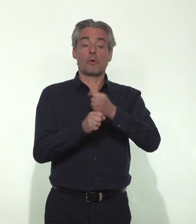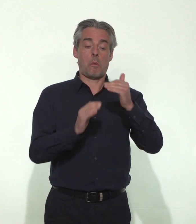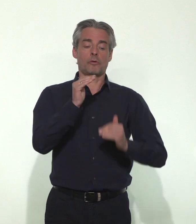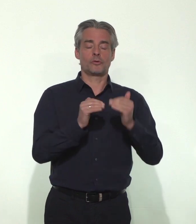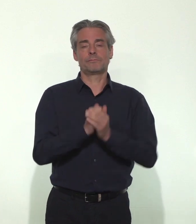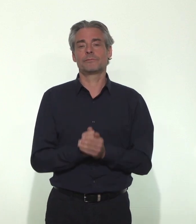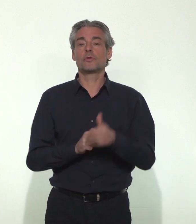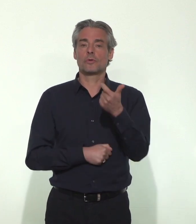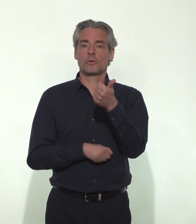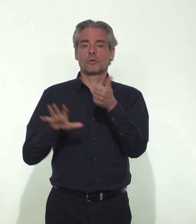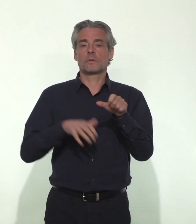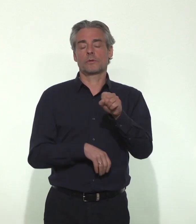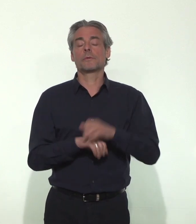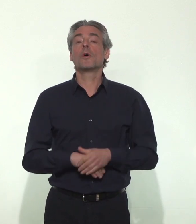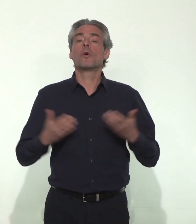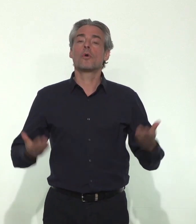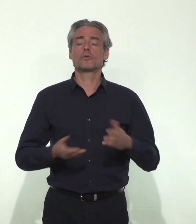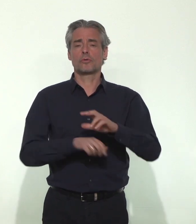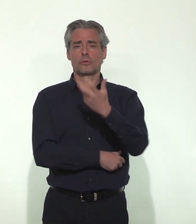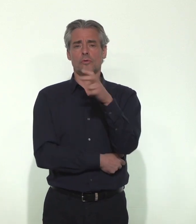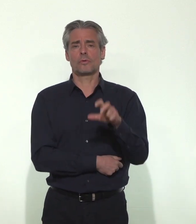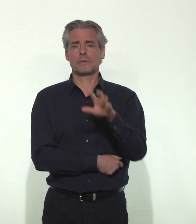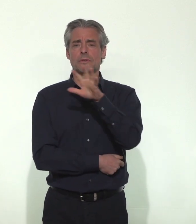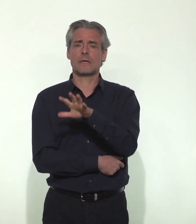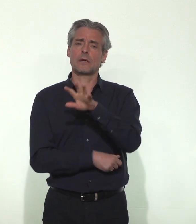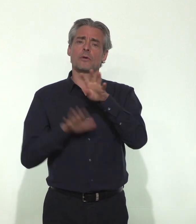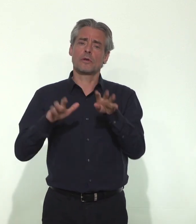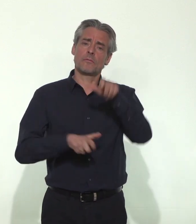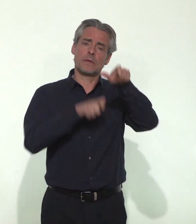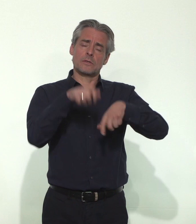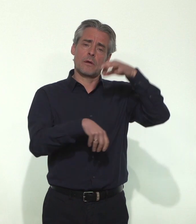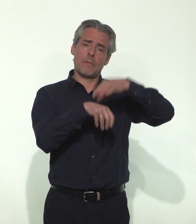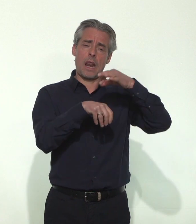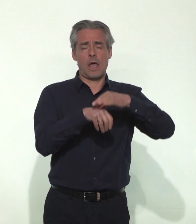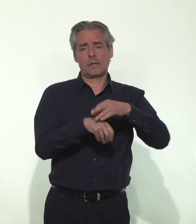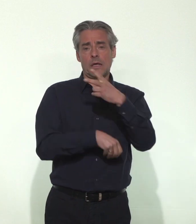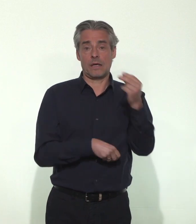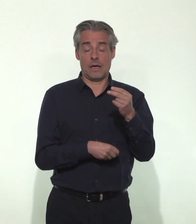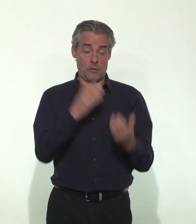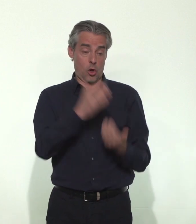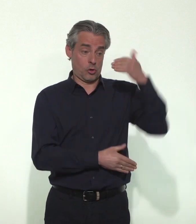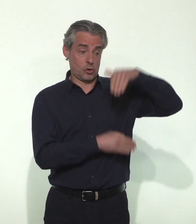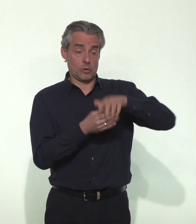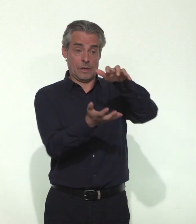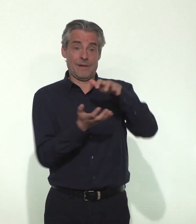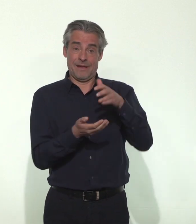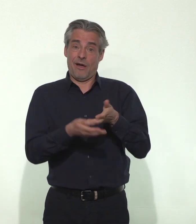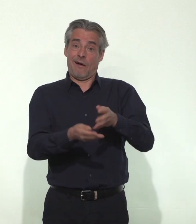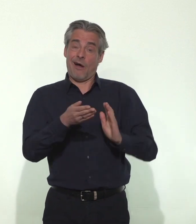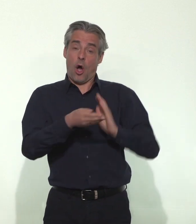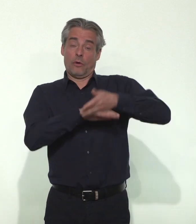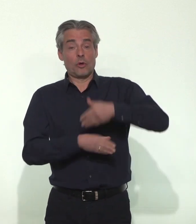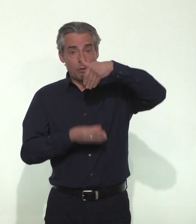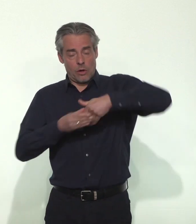Aujourd'hui, le nombre d'entrées est de 359 patients graves en réanimation. C'est ce nombre quotidien d'entrées en